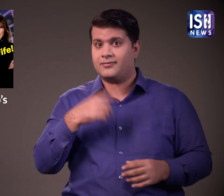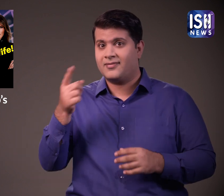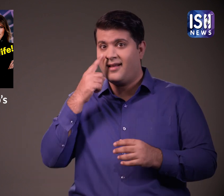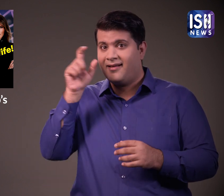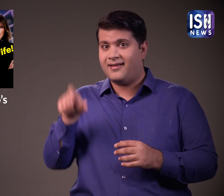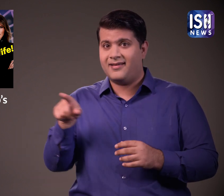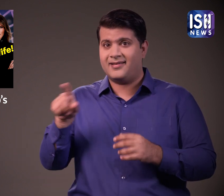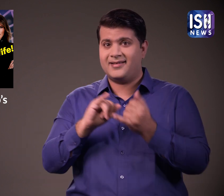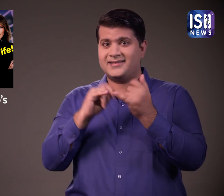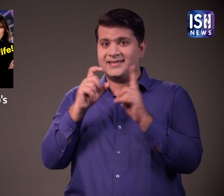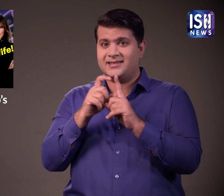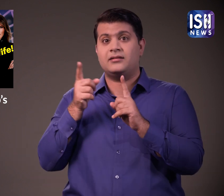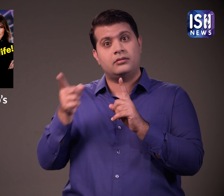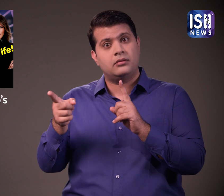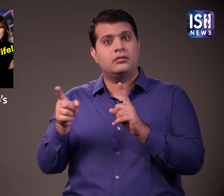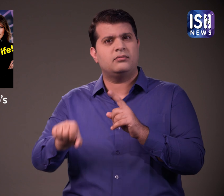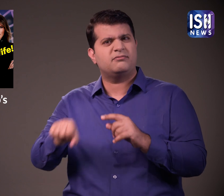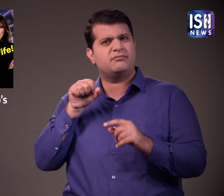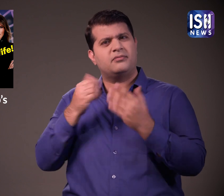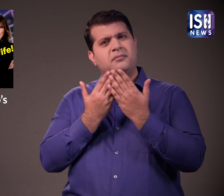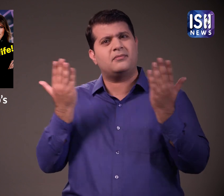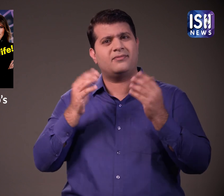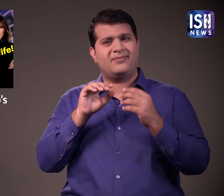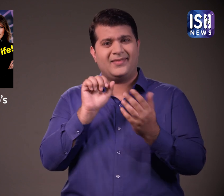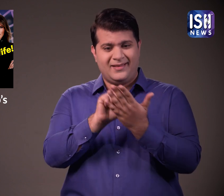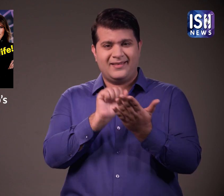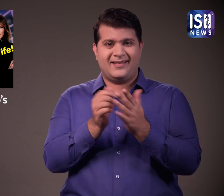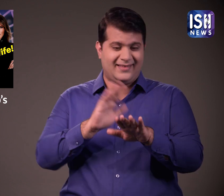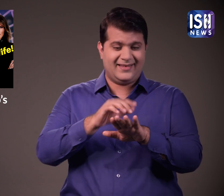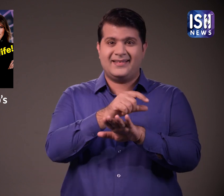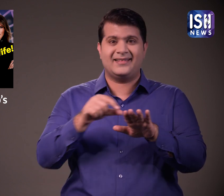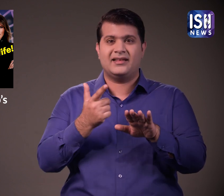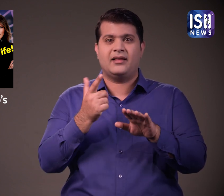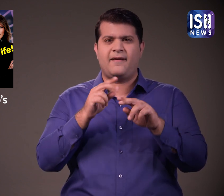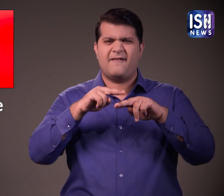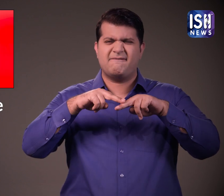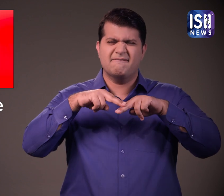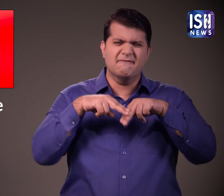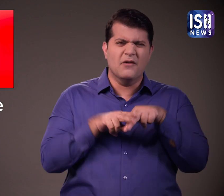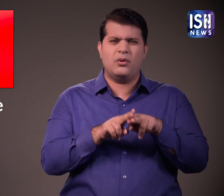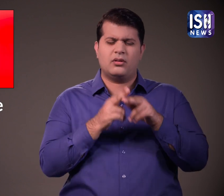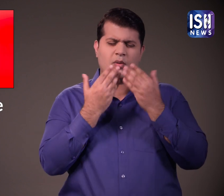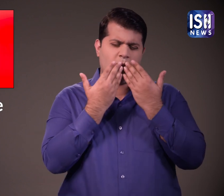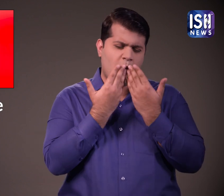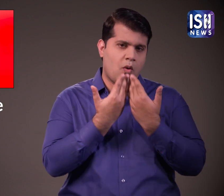डैनियल्स ने अपनी किताब फुल डिस्क्लोजर में ट्रम्प के साथ अपने यौन संबन का जिकर किया है